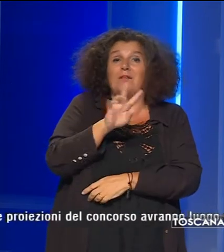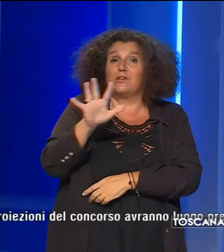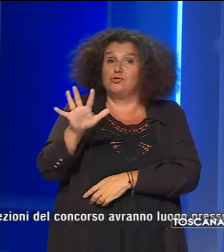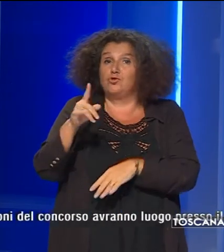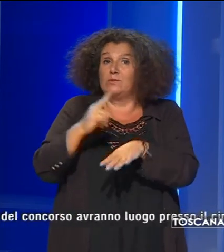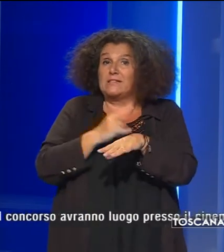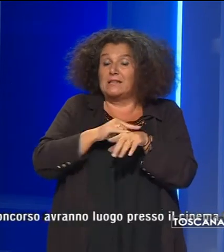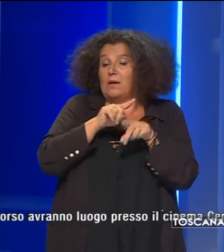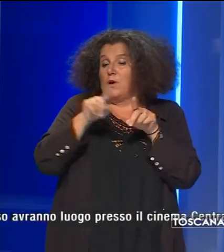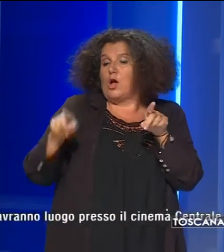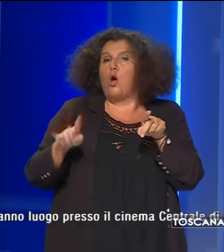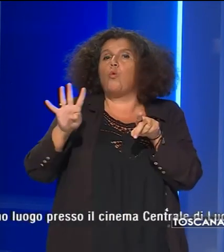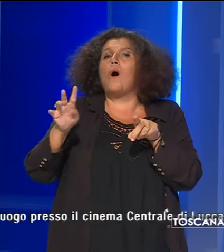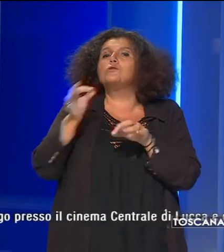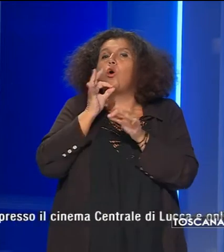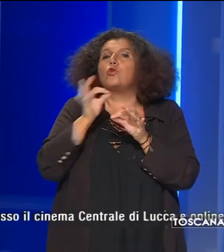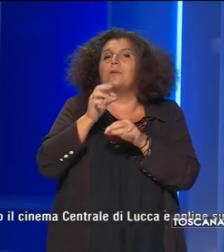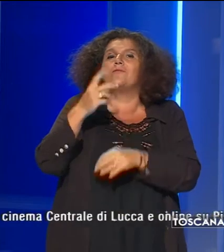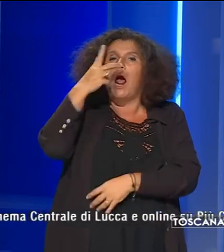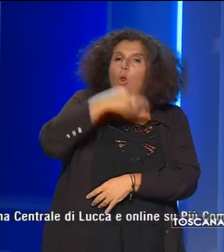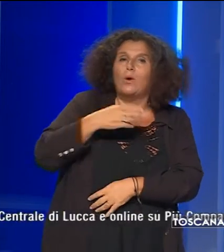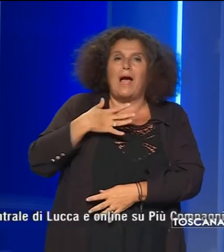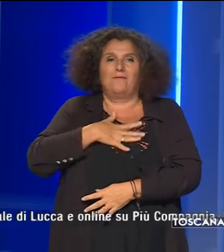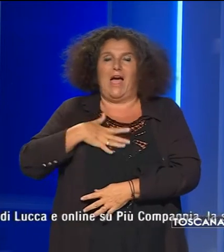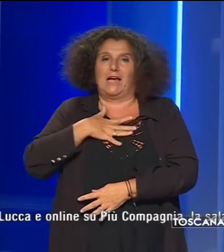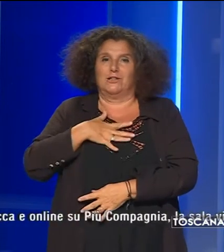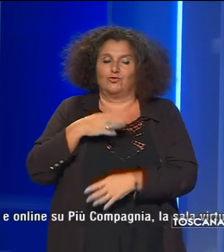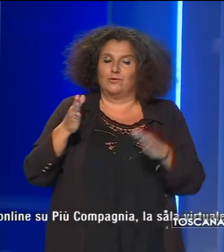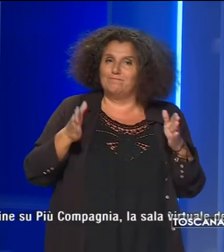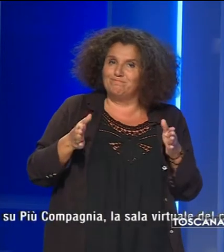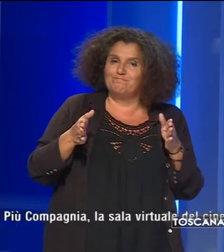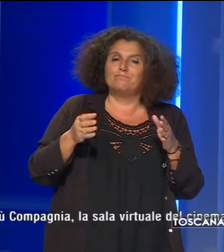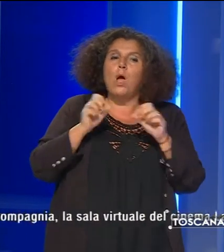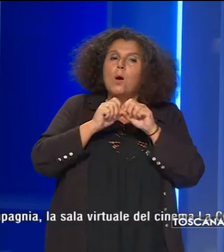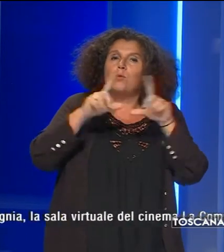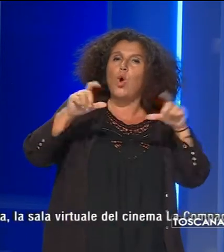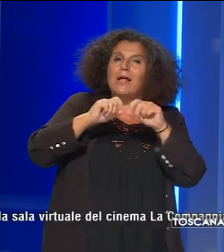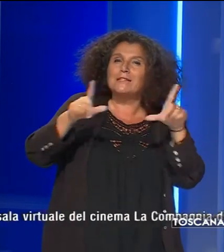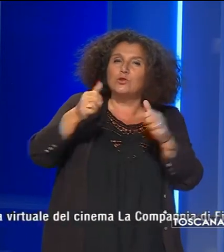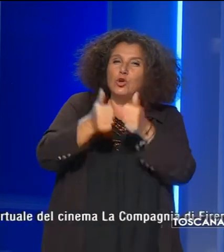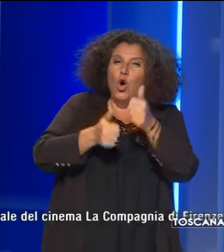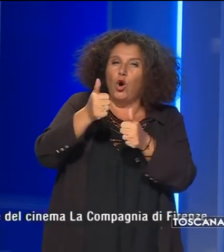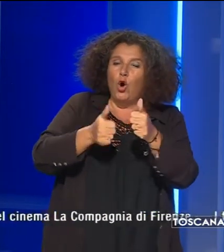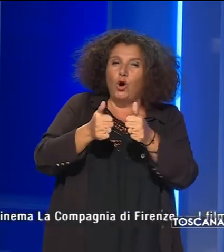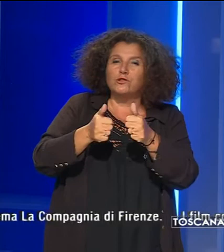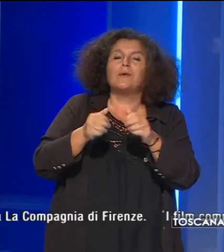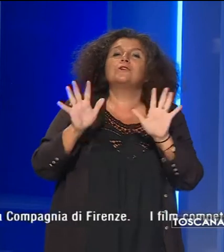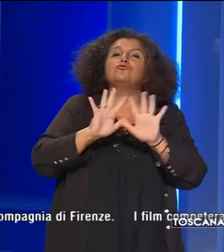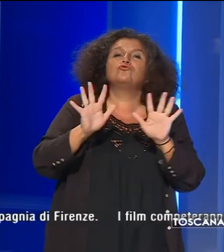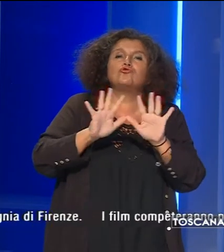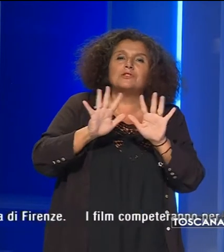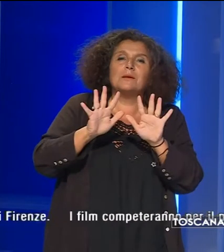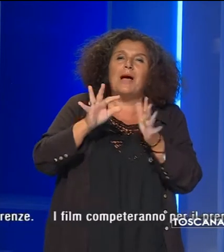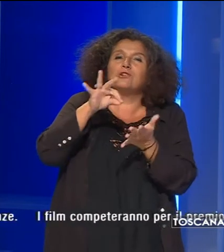settembre al 4 ottobre tra Lucca e Viareggio le proiezioni del concorso avranno luogo presso il cinema